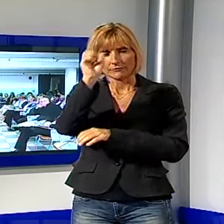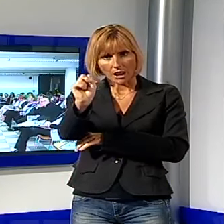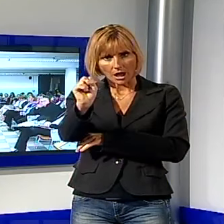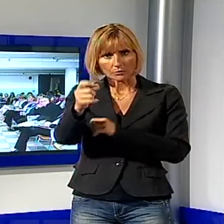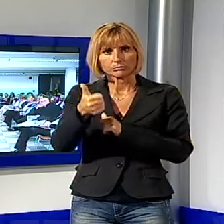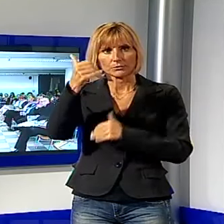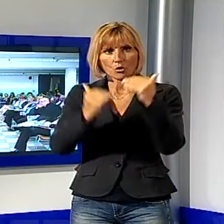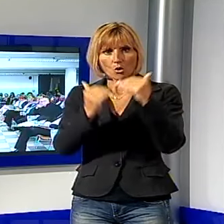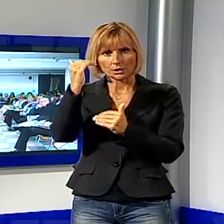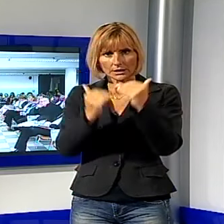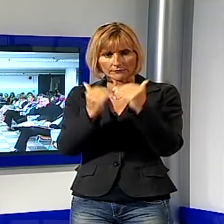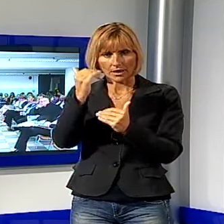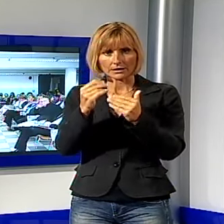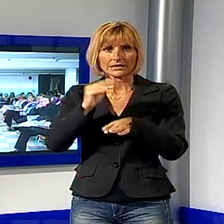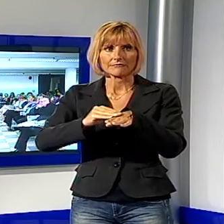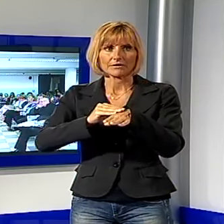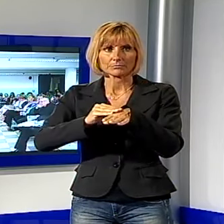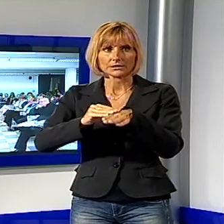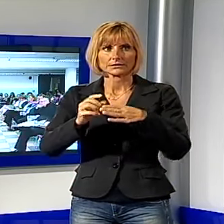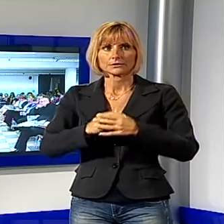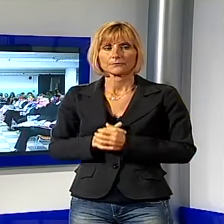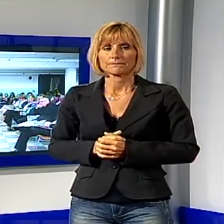primo livello in infermieristica.